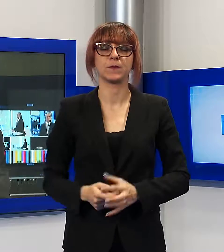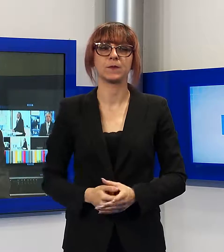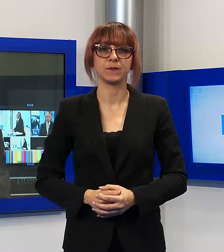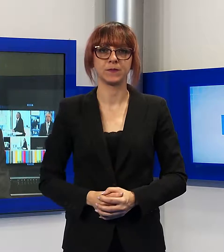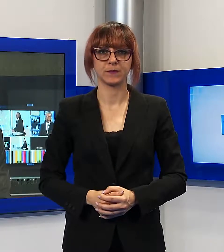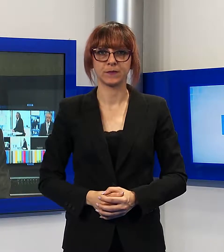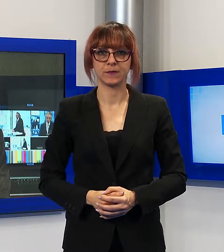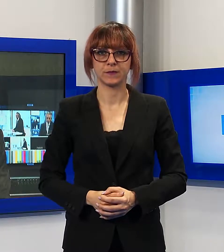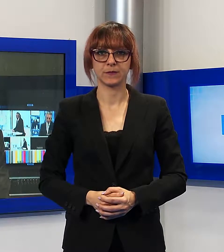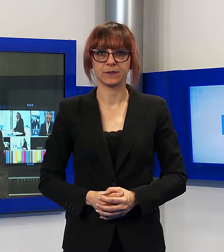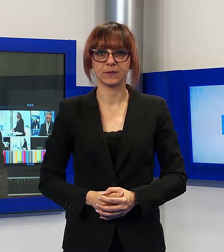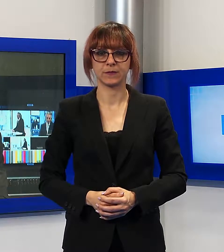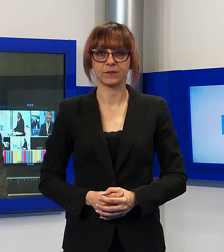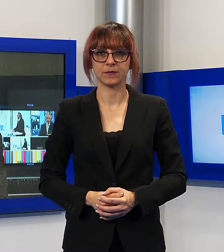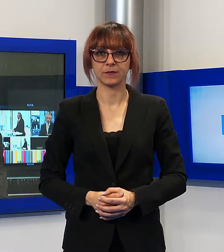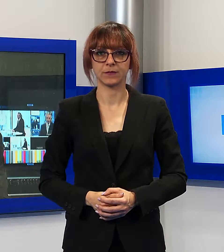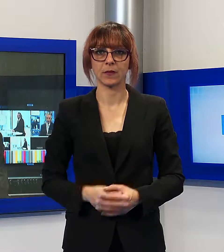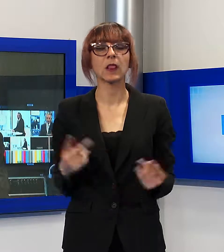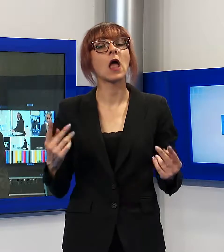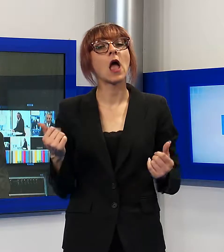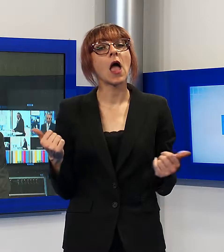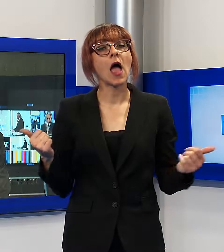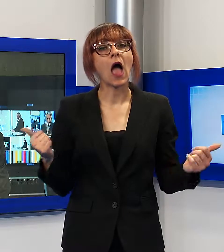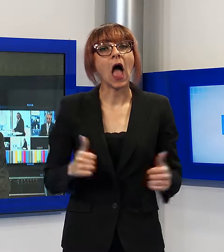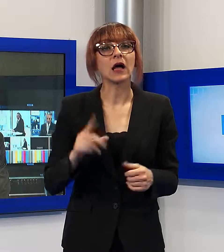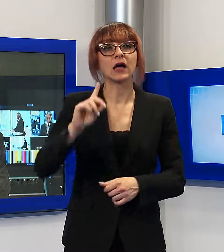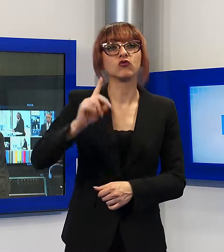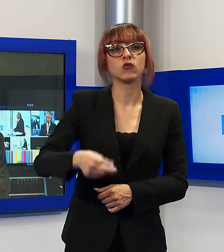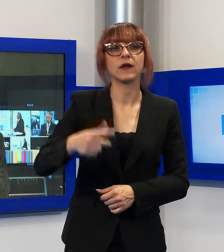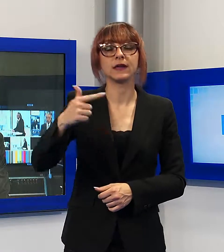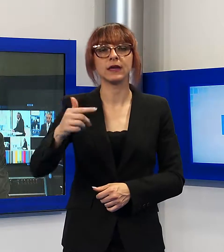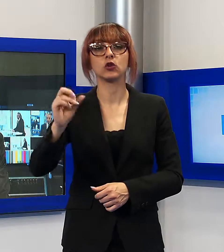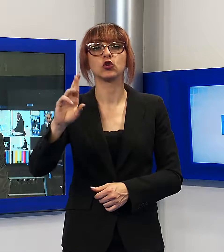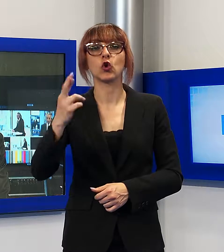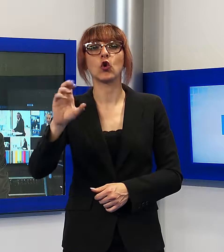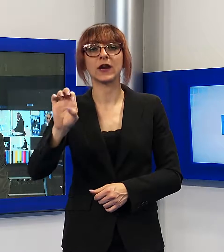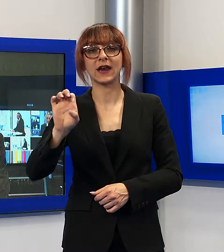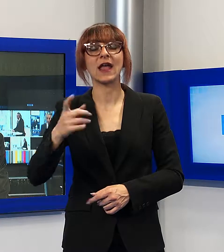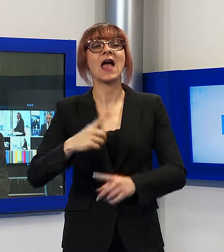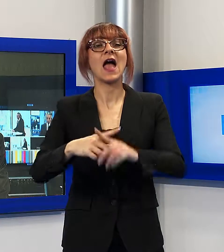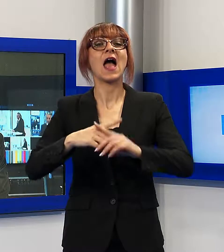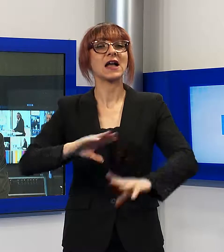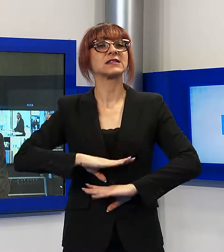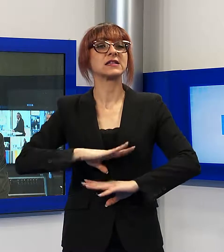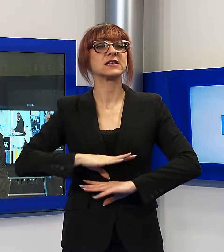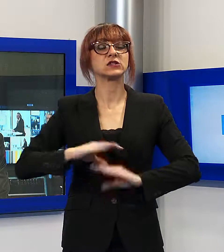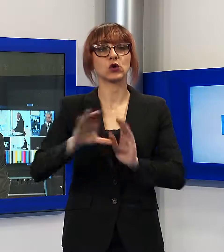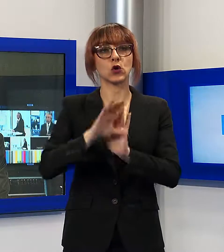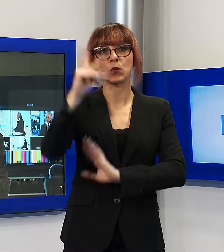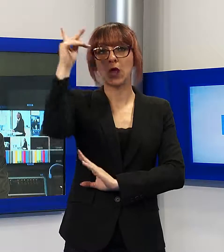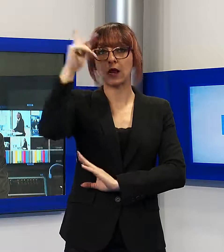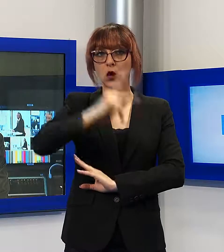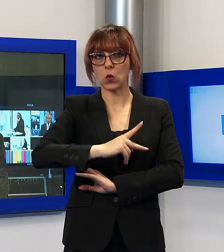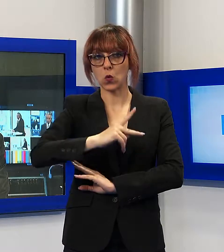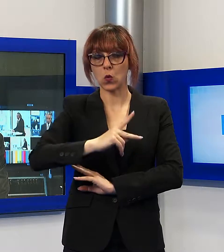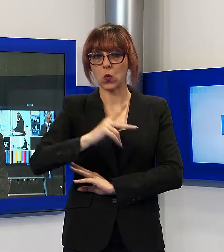A proposito del Summer Festival, anche Giovanni Torre, 56 anni, ex assessore comunale a Lucca e tributarista, morto